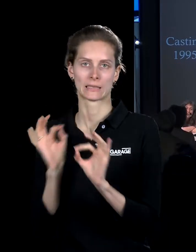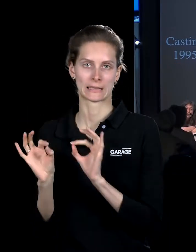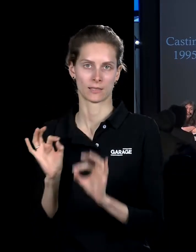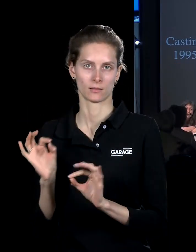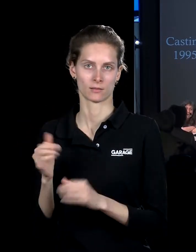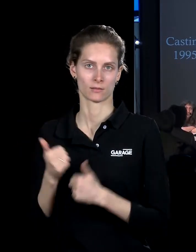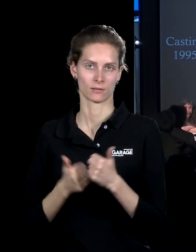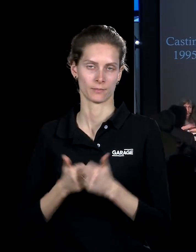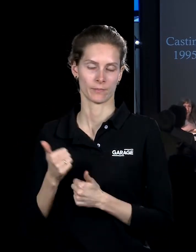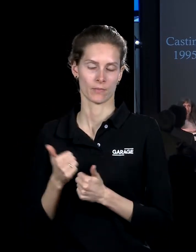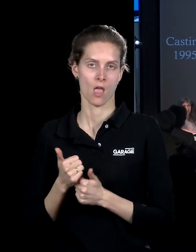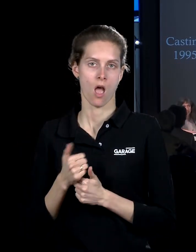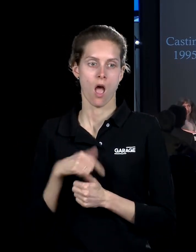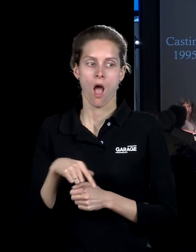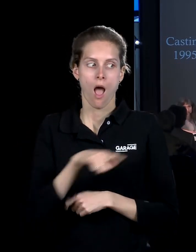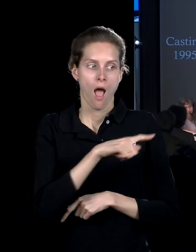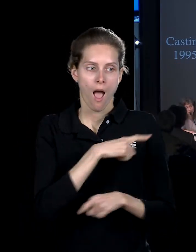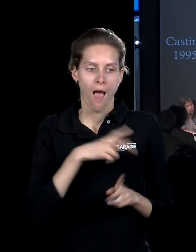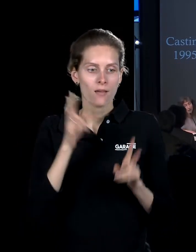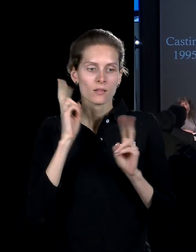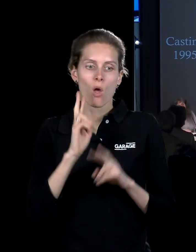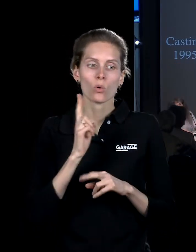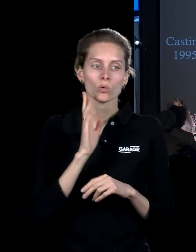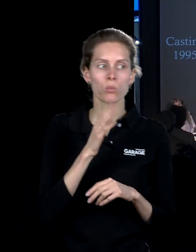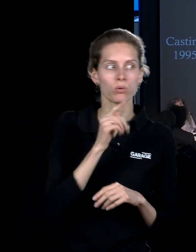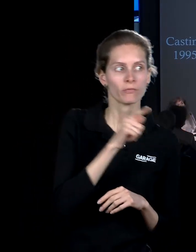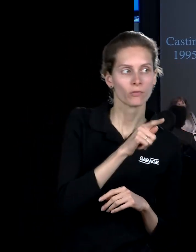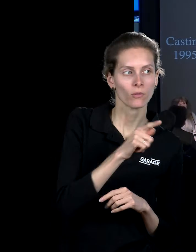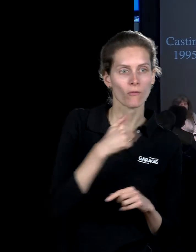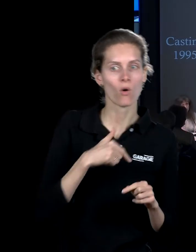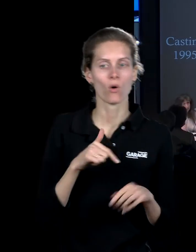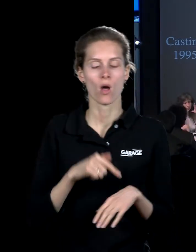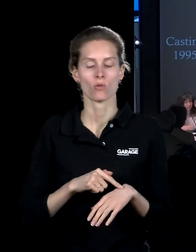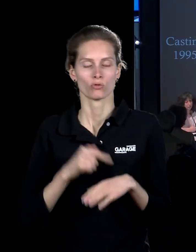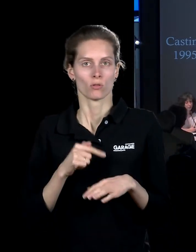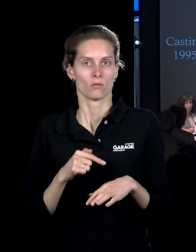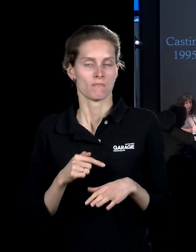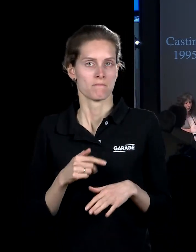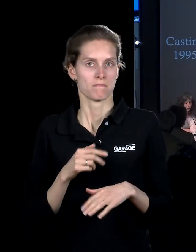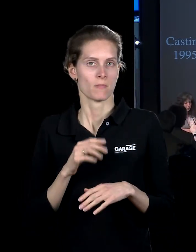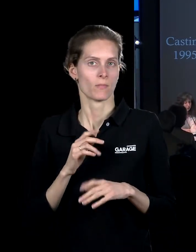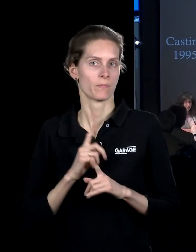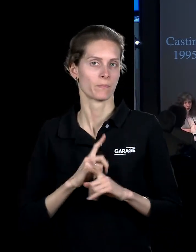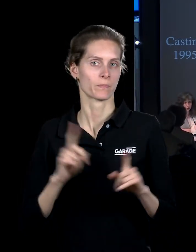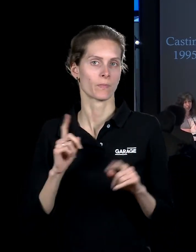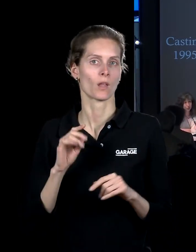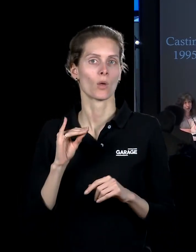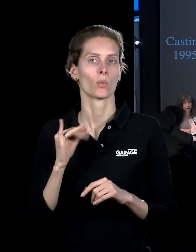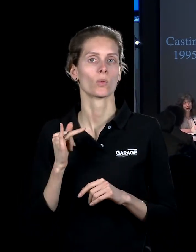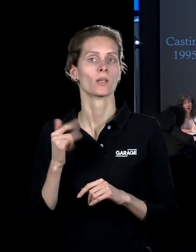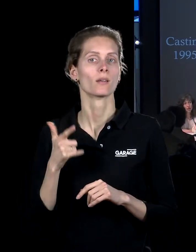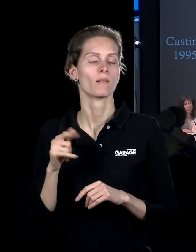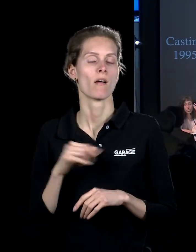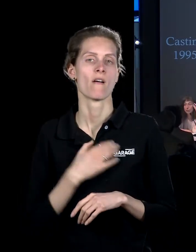сниматься, кто кого будет играть. То есть абсолютно ситуация неопределенности. И очень важный, опять-таки, для Уига статус